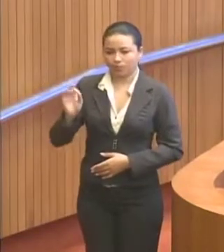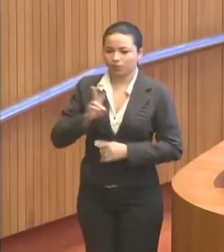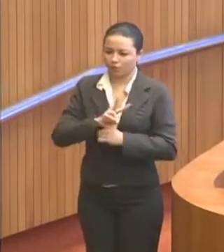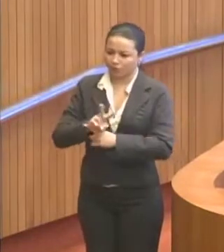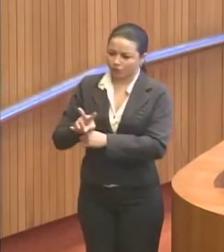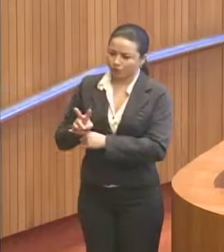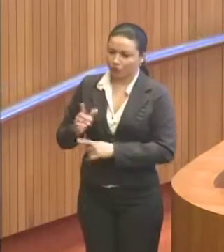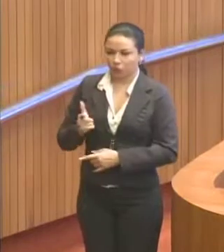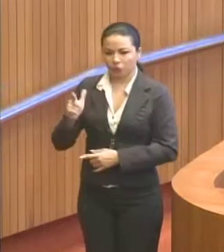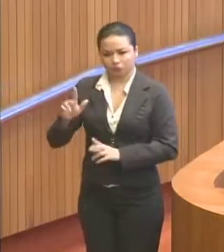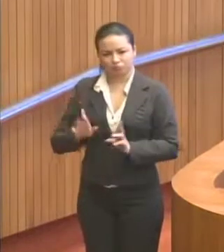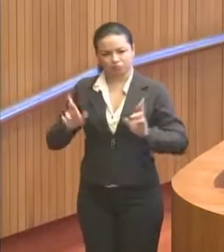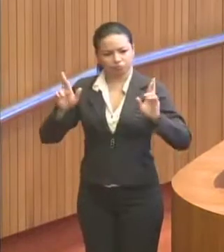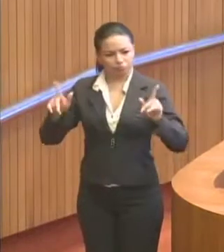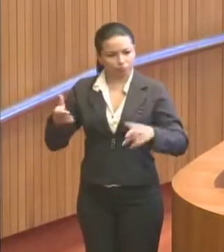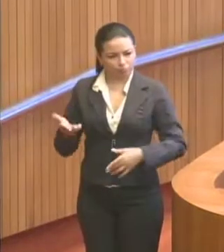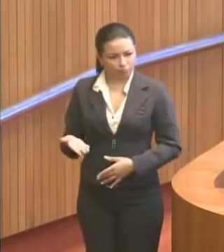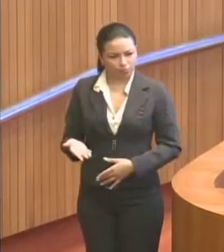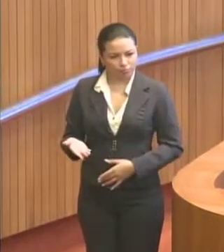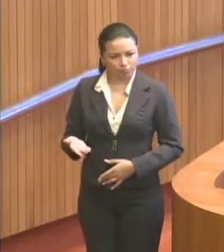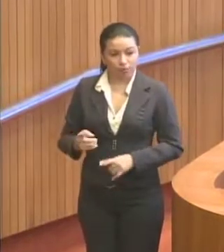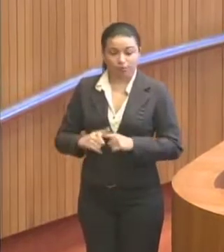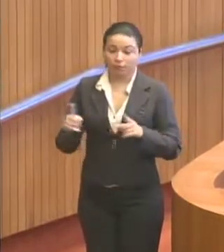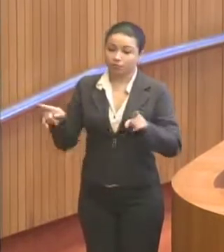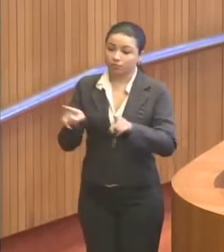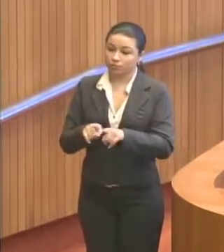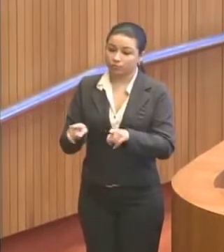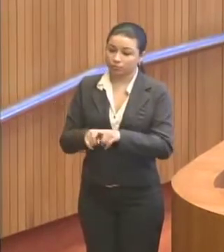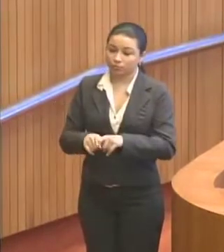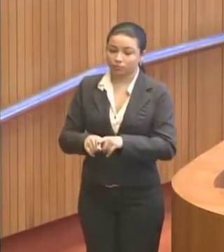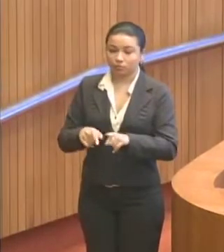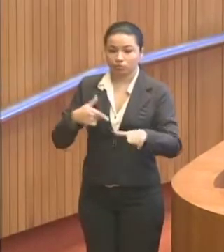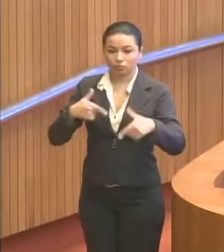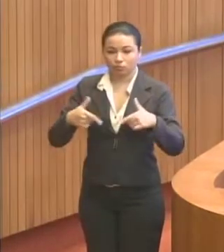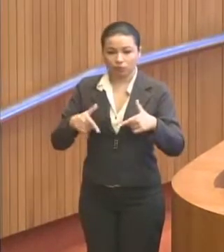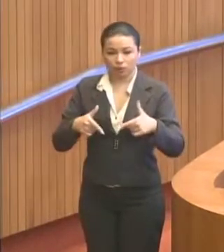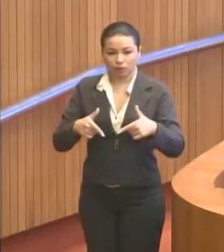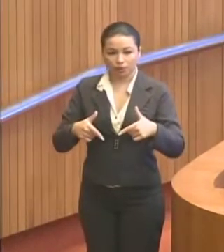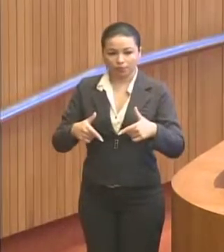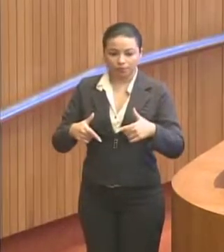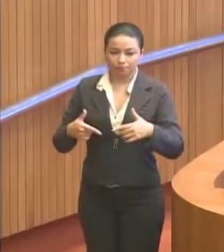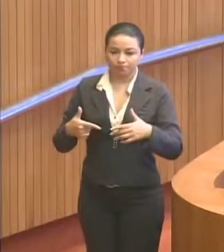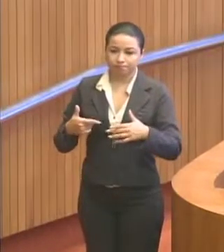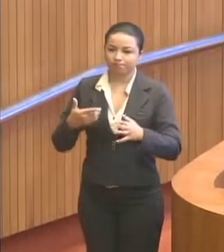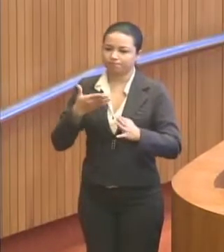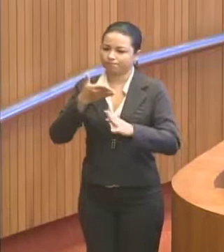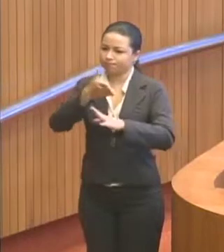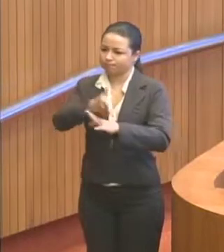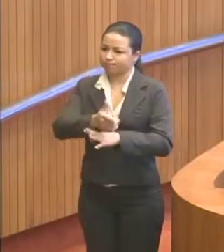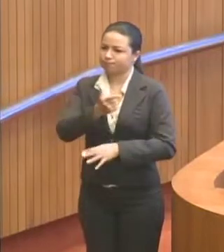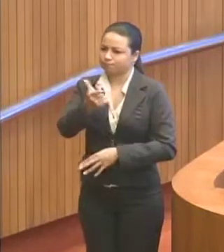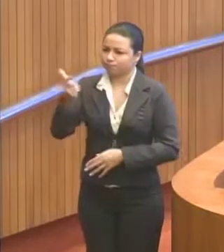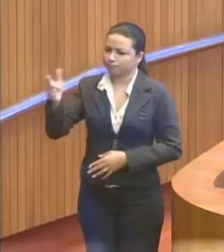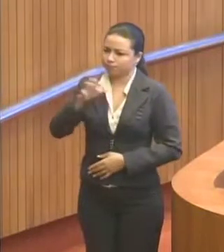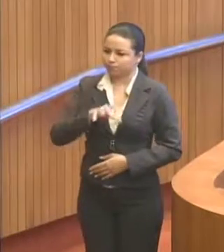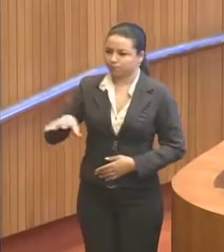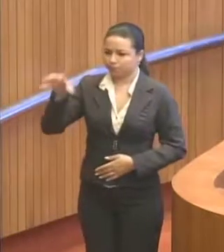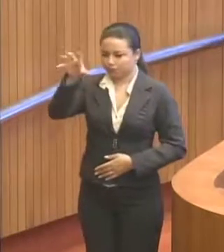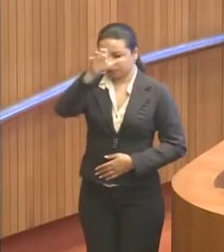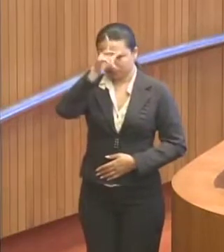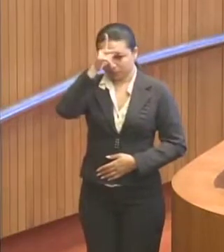você já vê uma outra realidade, mas também com ações de interiorização, principalmente